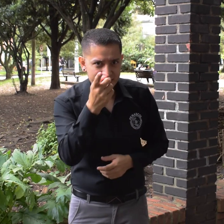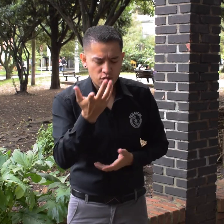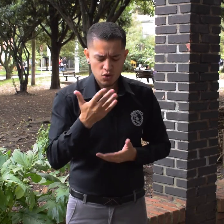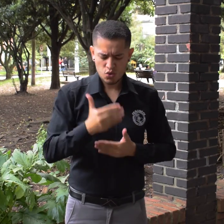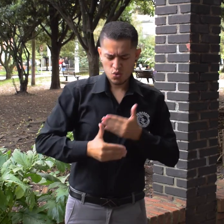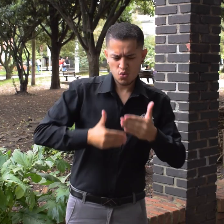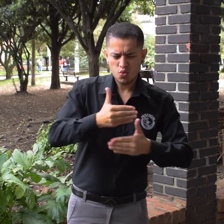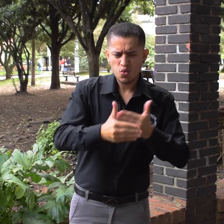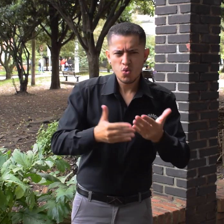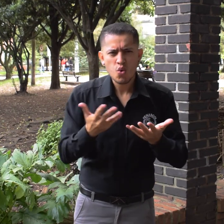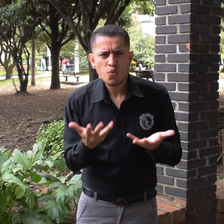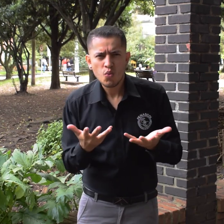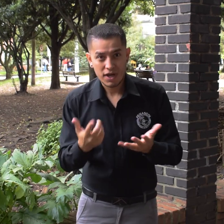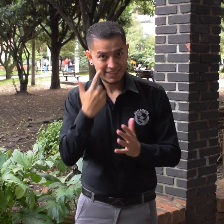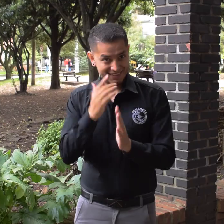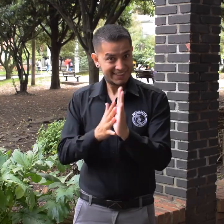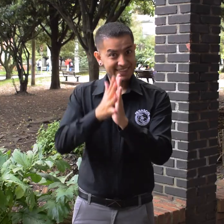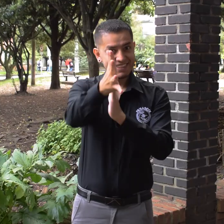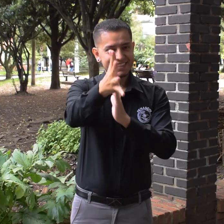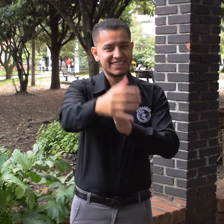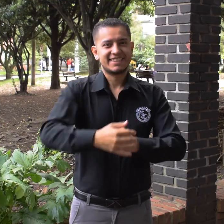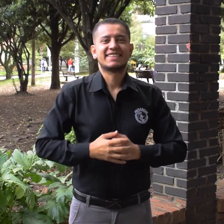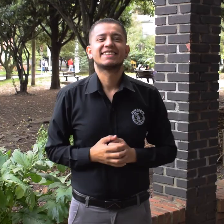Acá te cuento el ABC de esta prueba.